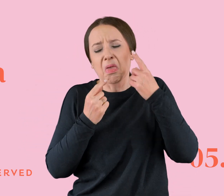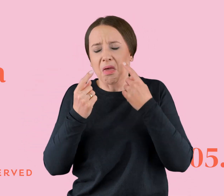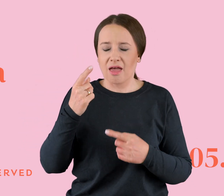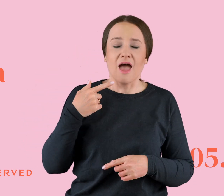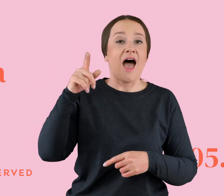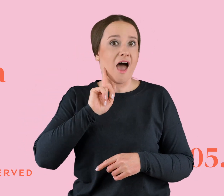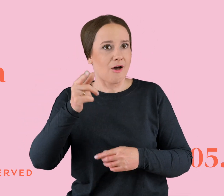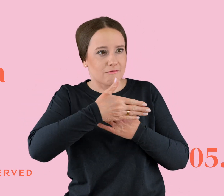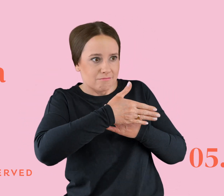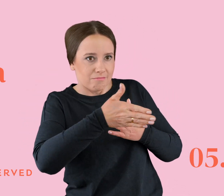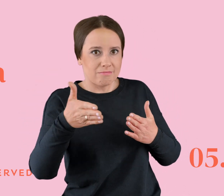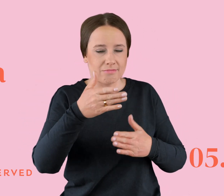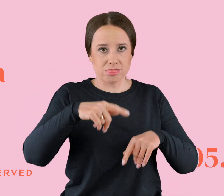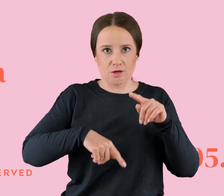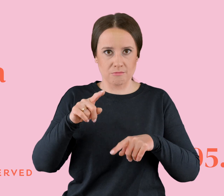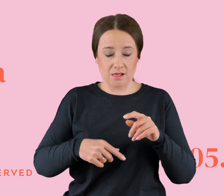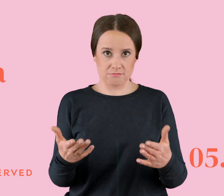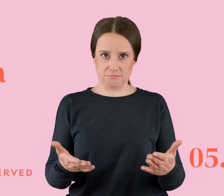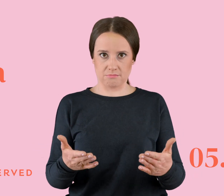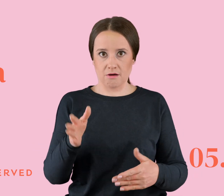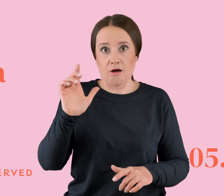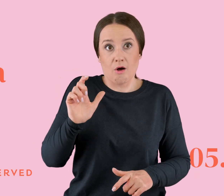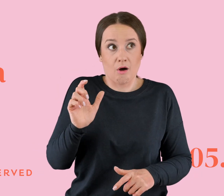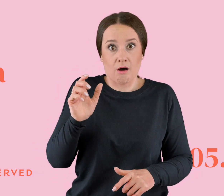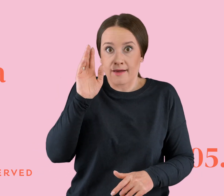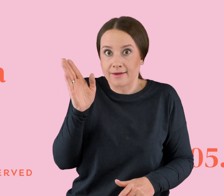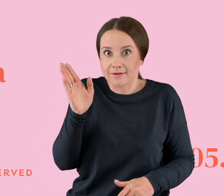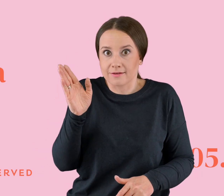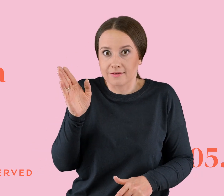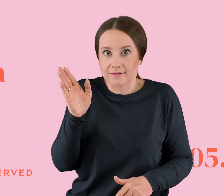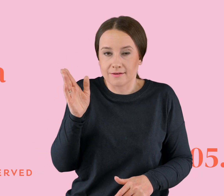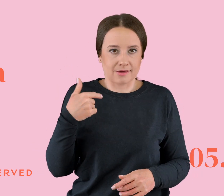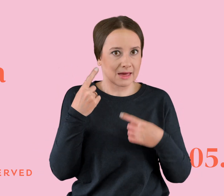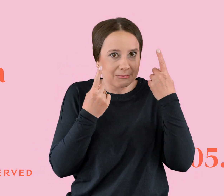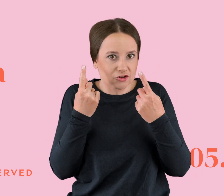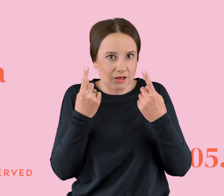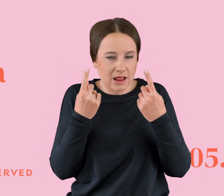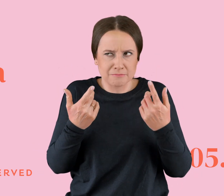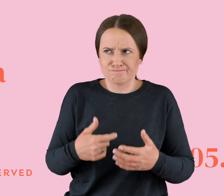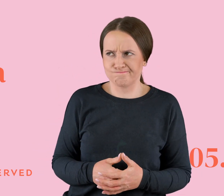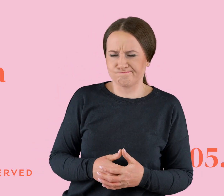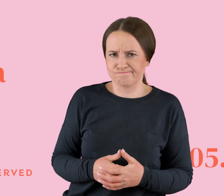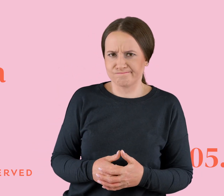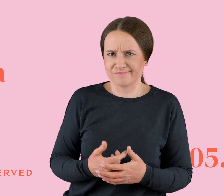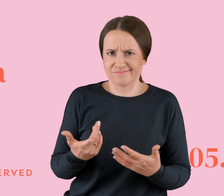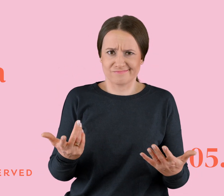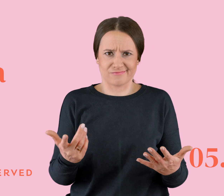nie spodziewał mnie, więc otworzył normalny, z takim, o, hej. I myślę sobie, hmm, jakaś totalna zmiana maski